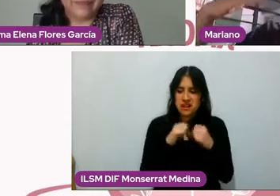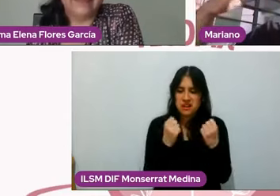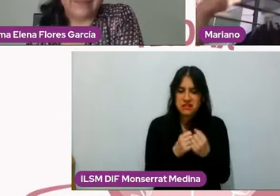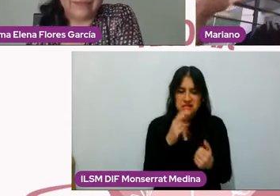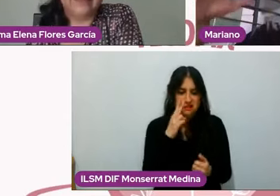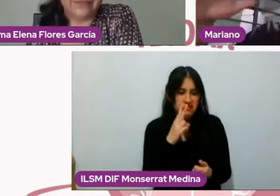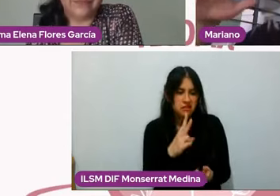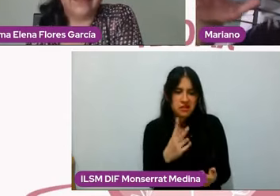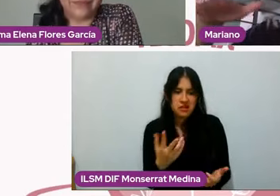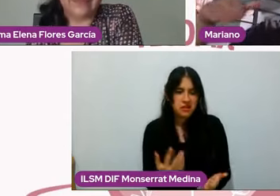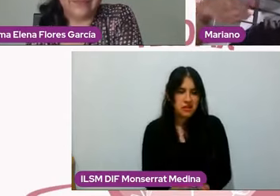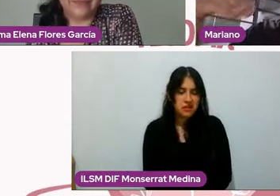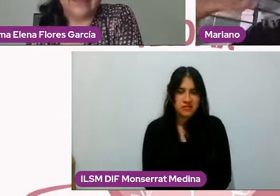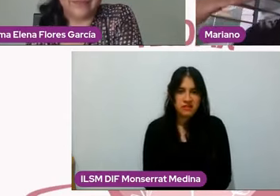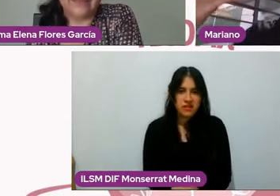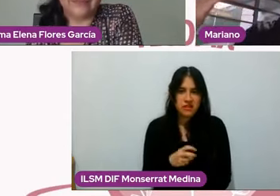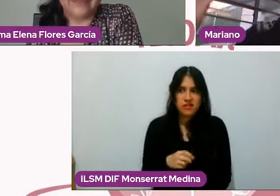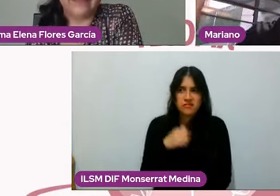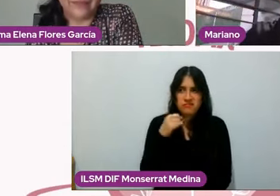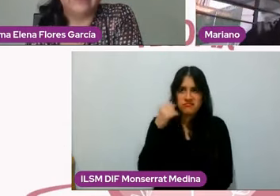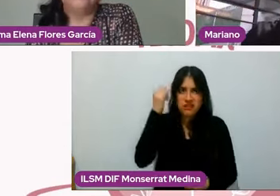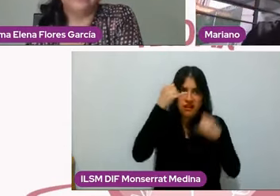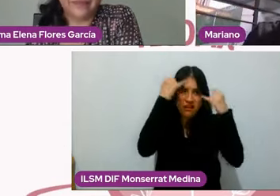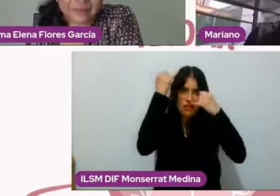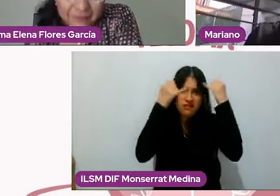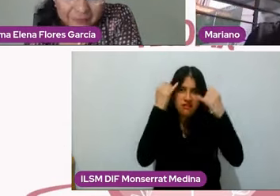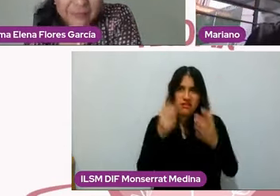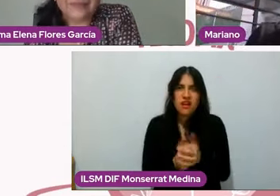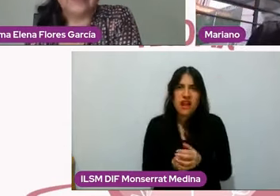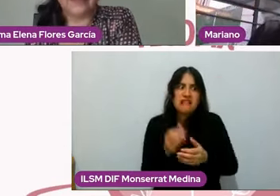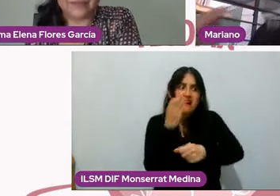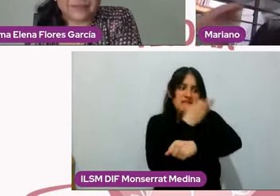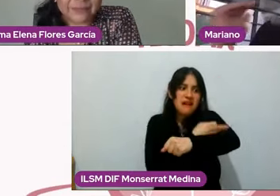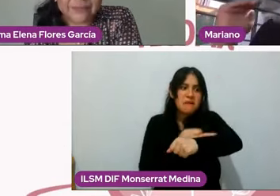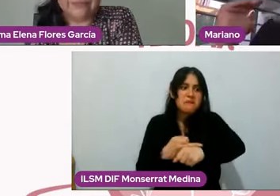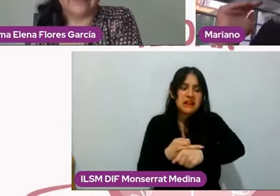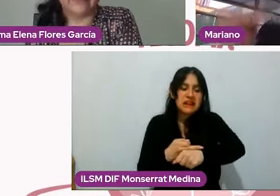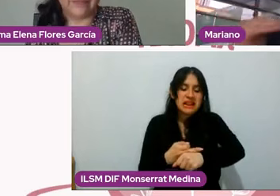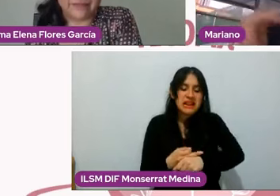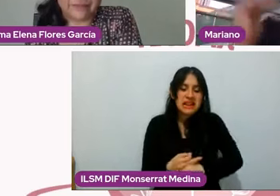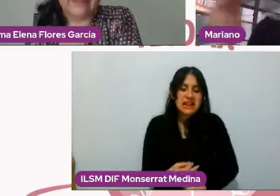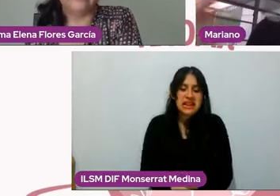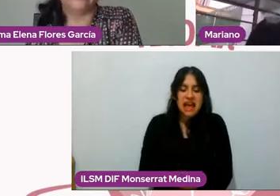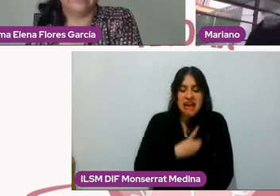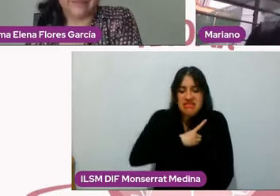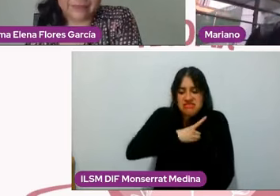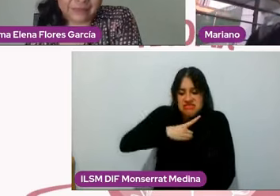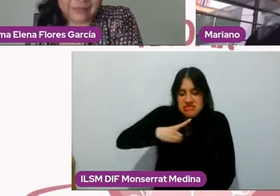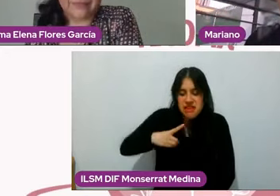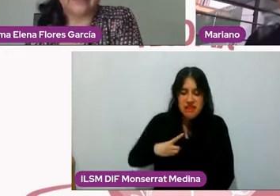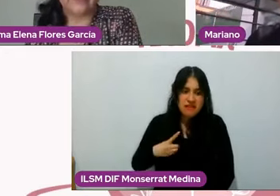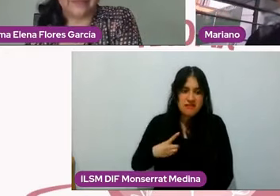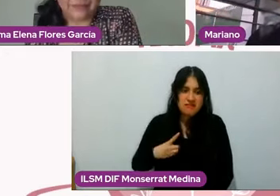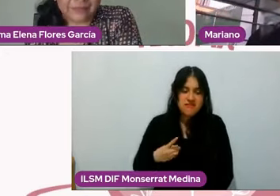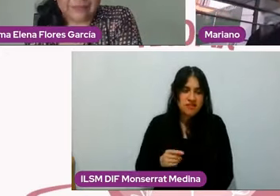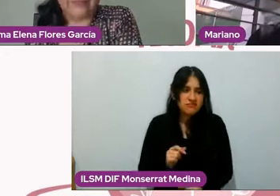preconcebida de cómo tiene que ser la familia que data de hace cincuenta años.